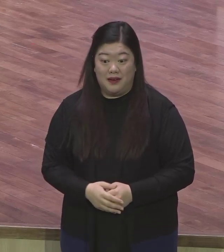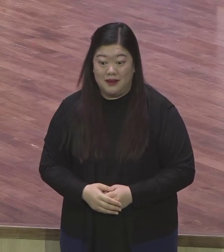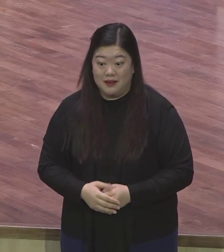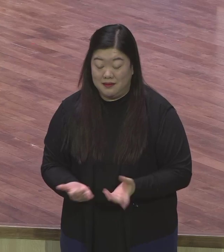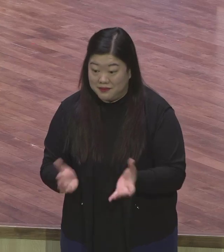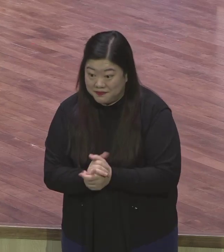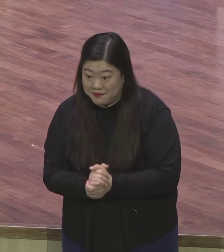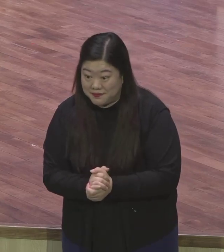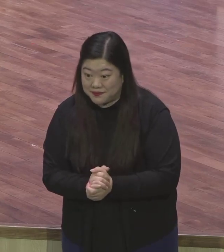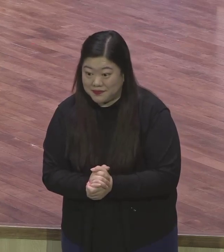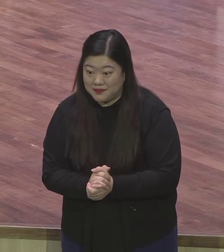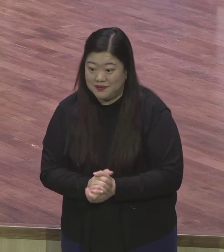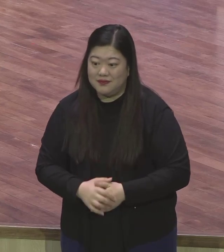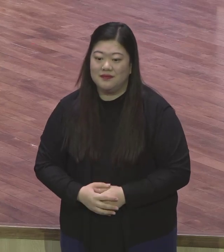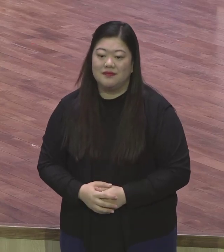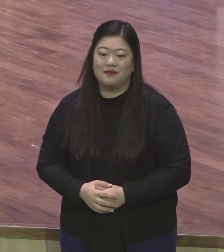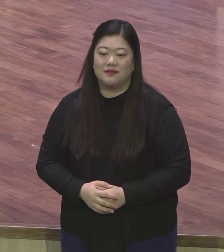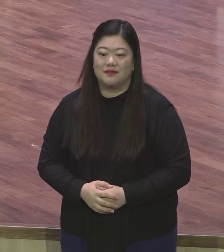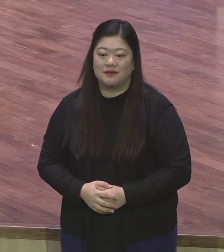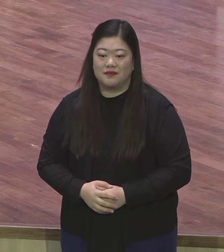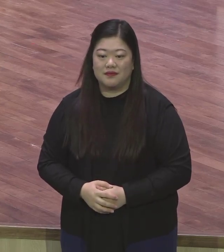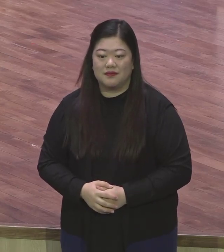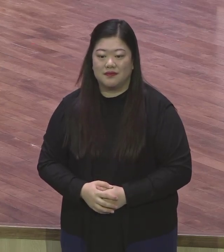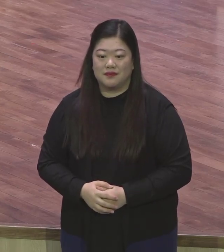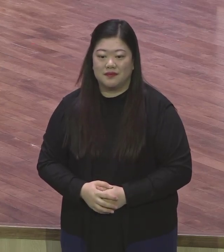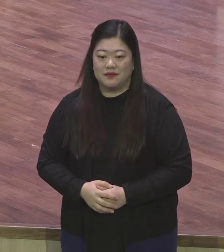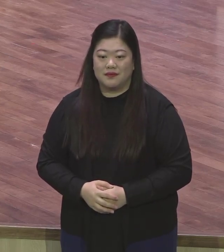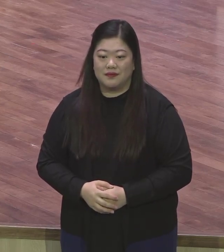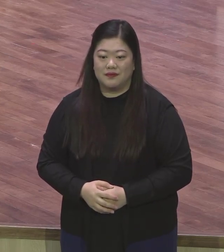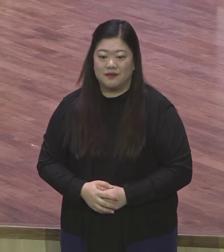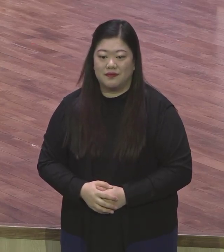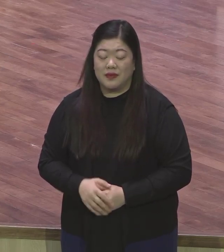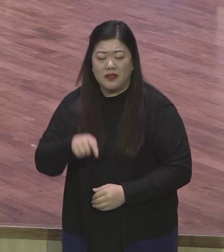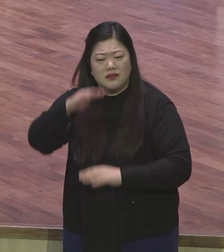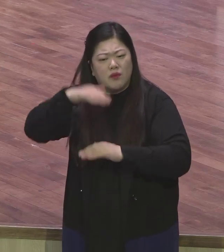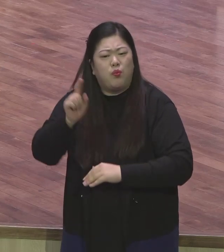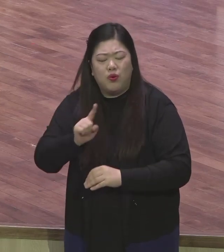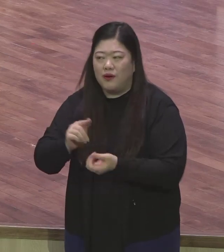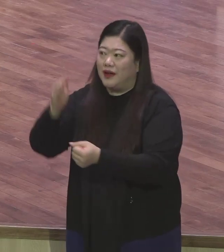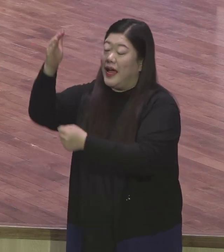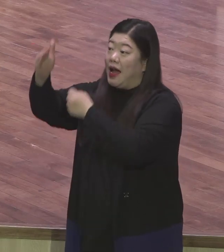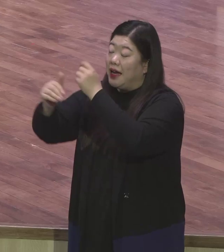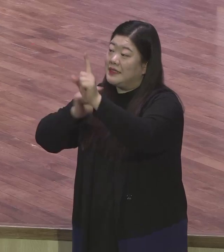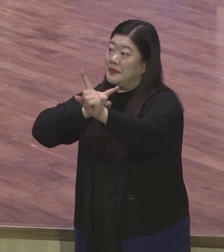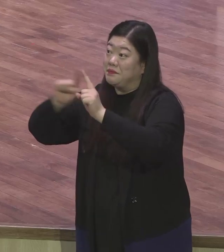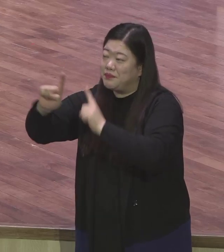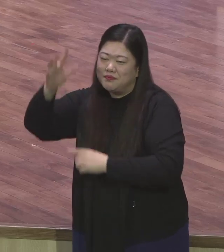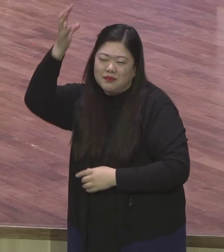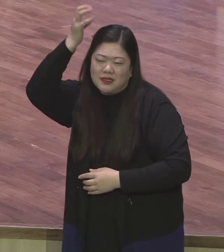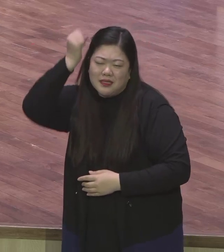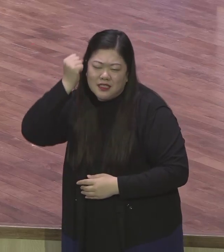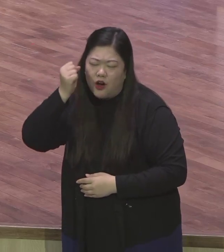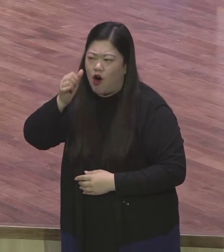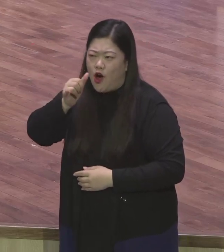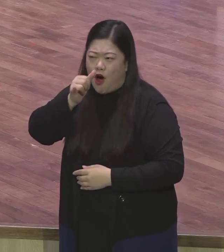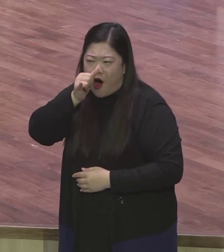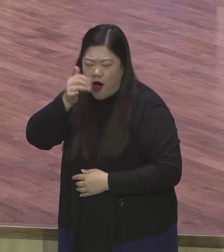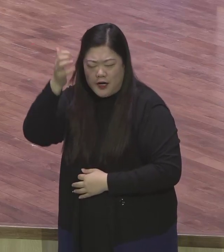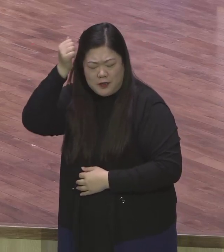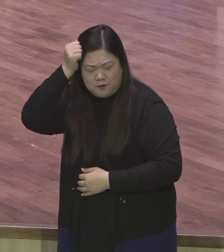이게 무슨 말이냐 하나님의 말씀을 붙들고 사는 사람 하나님의 말씀이 영혼 속에